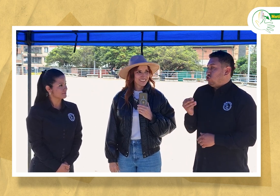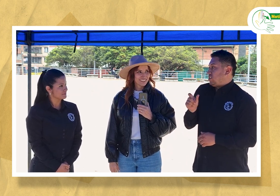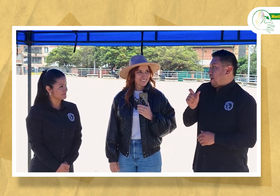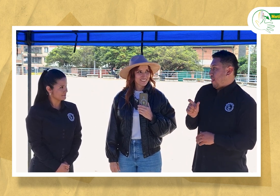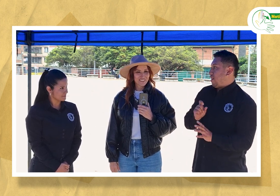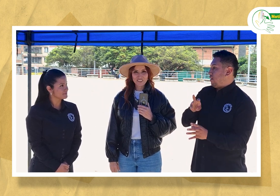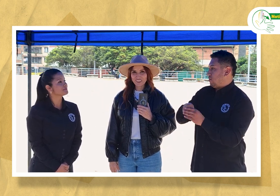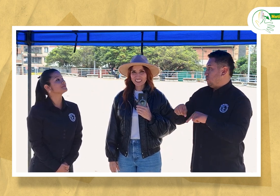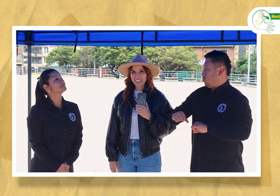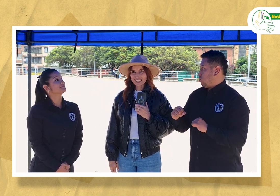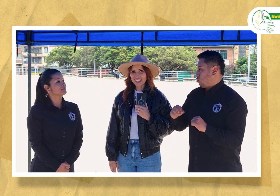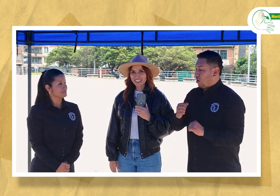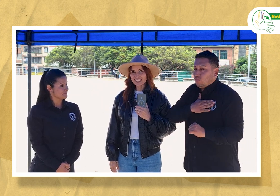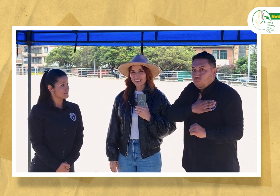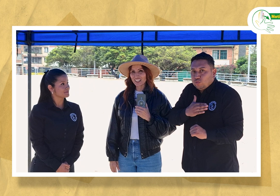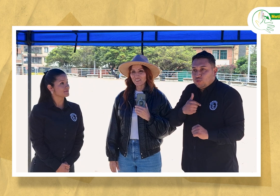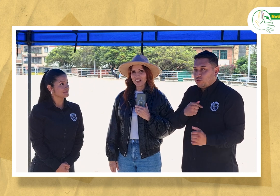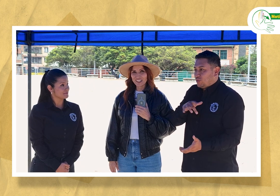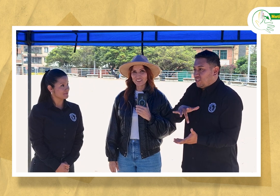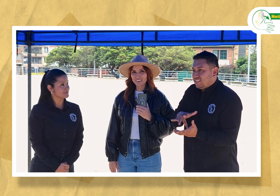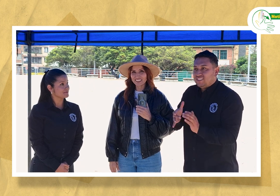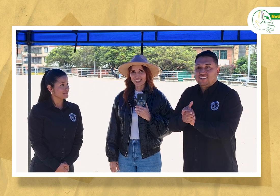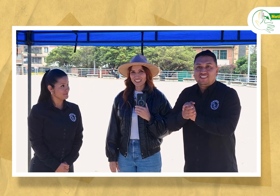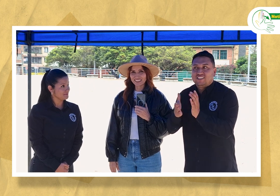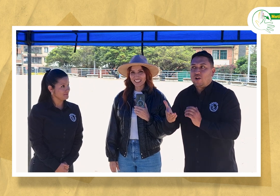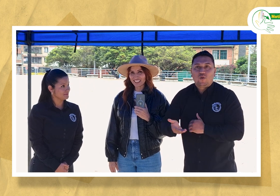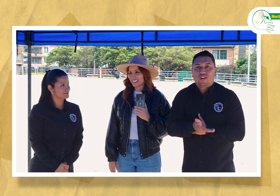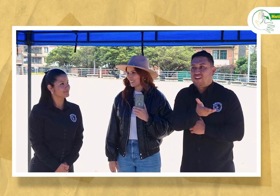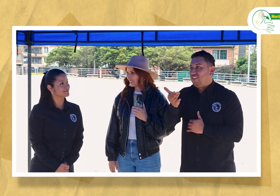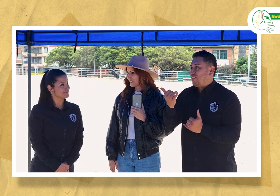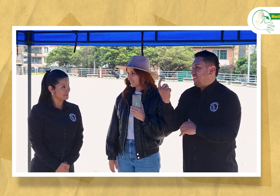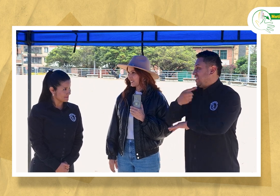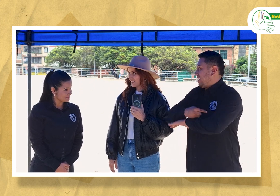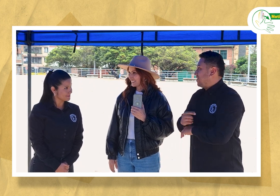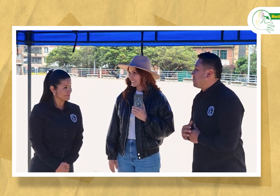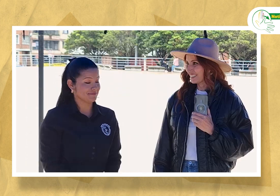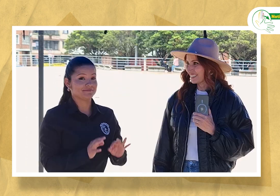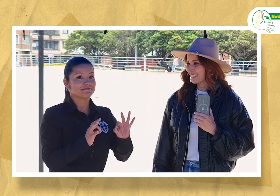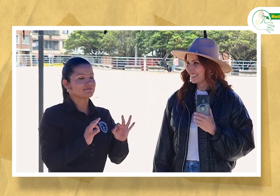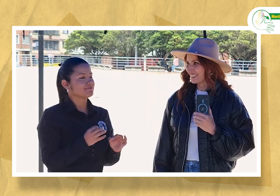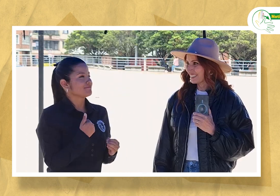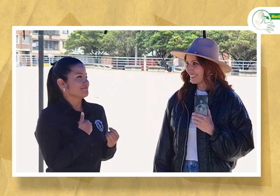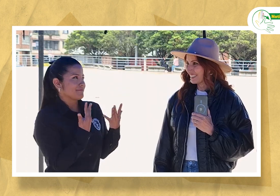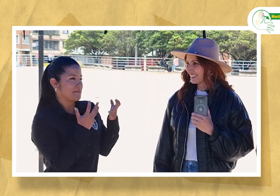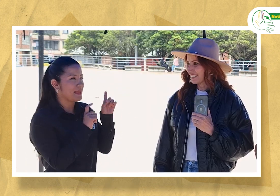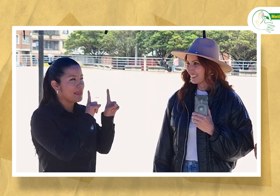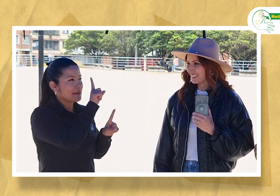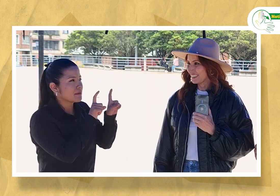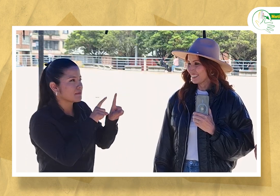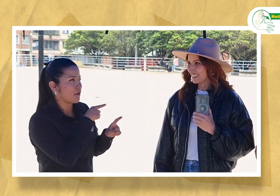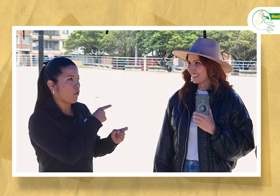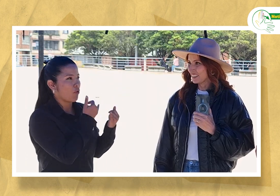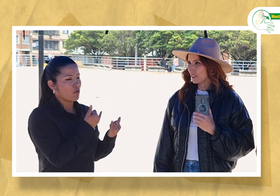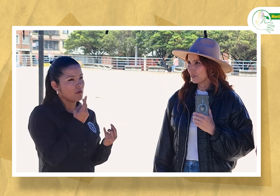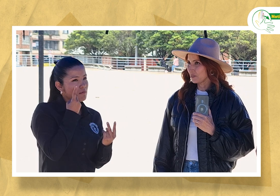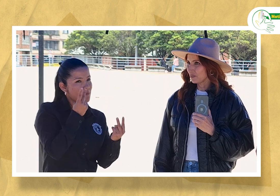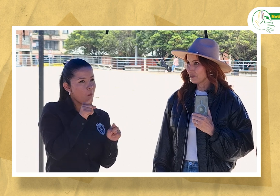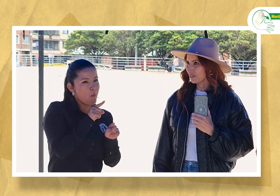Un gusto estar aquí y saludarlos en este día. Perfecto. Ahora quiero hacerte unas preguntas. ¿Has estado